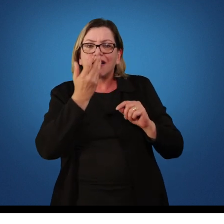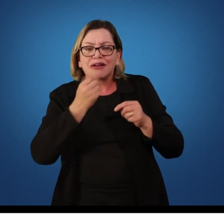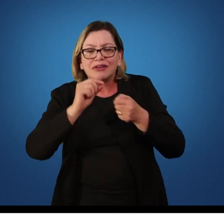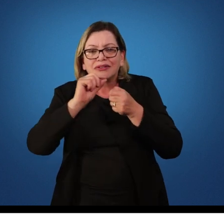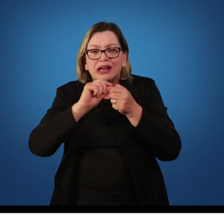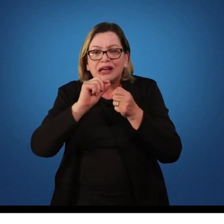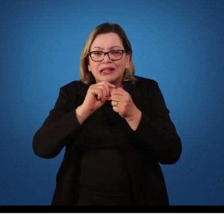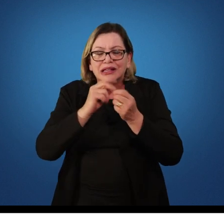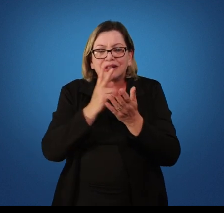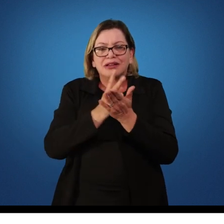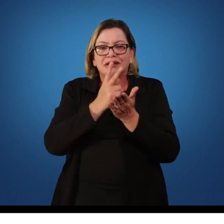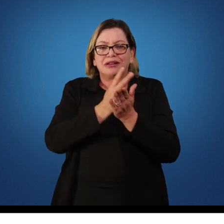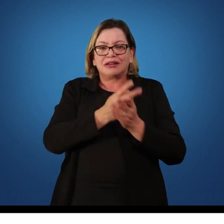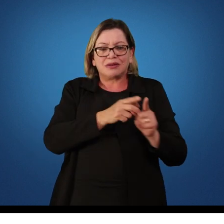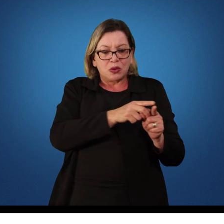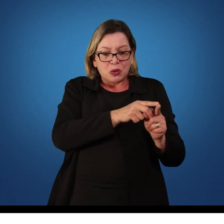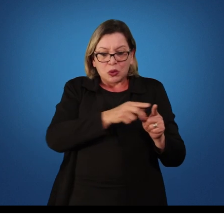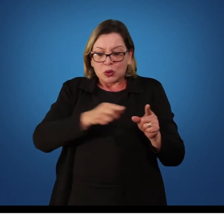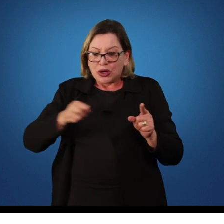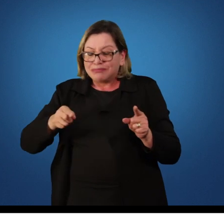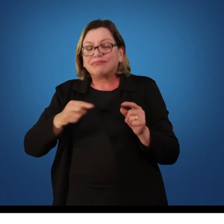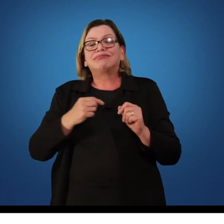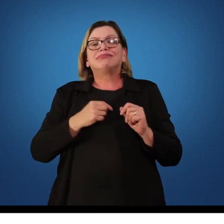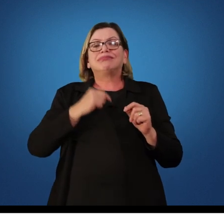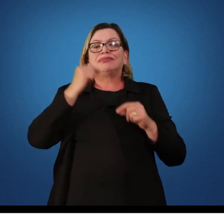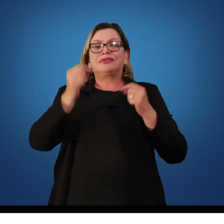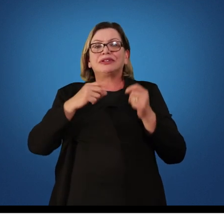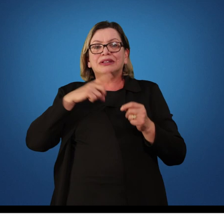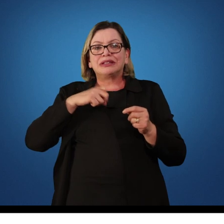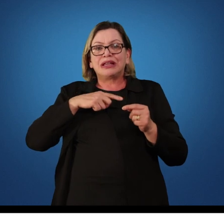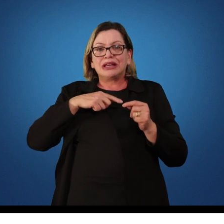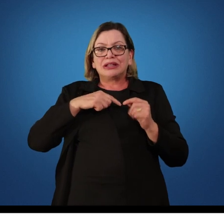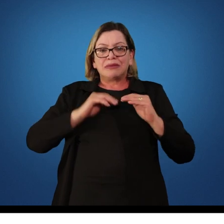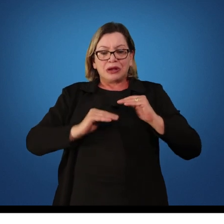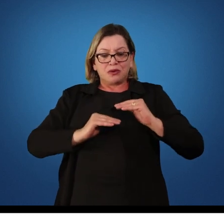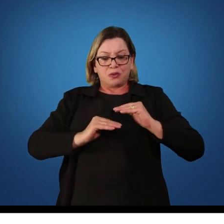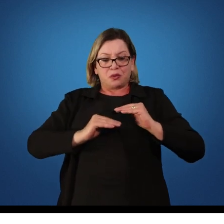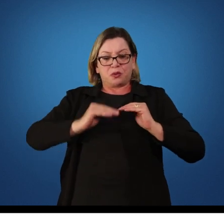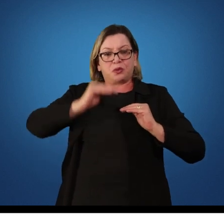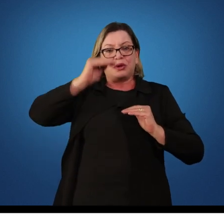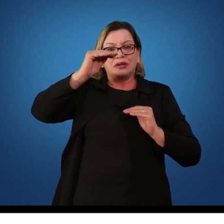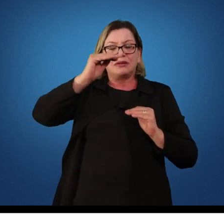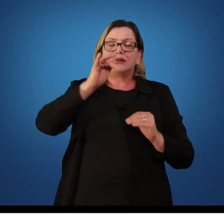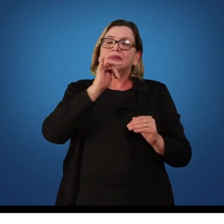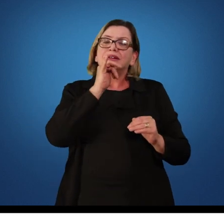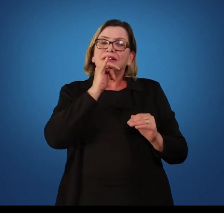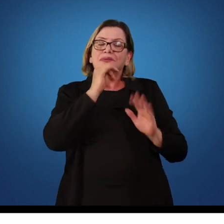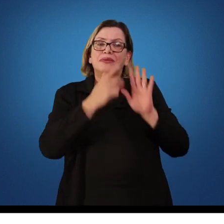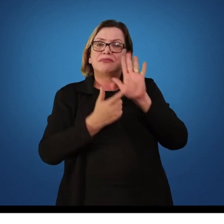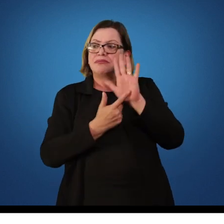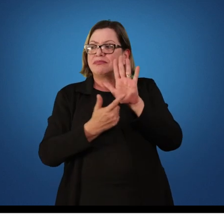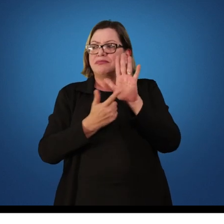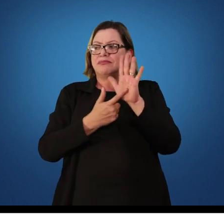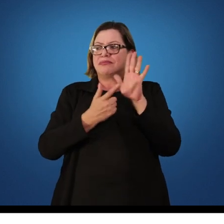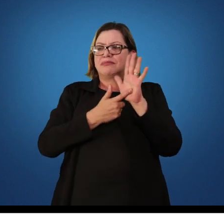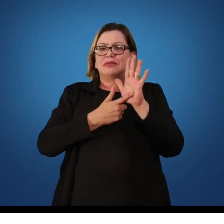longo do tempo. E aí eu tenho uma curva de crescimento. Eu trago um exemplo aqui de uma curva de